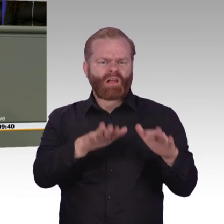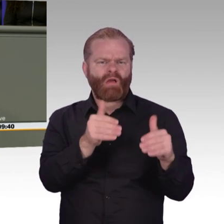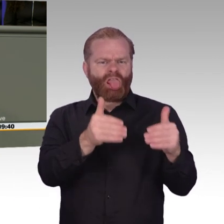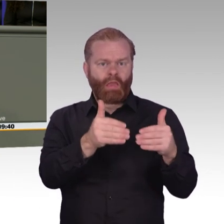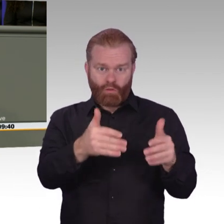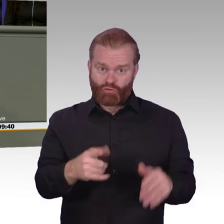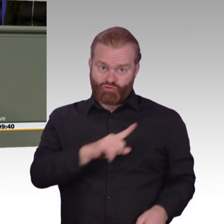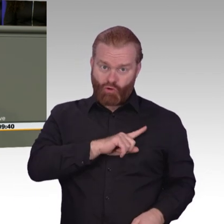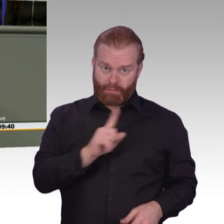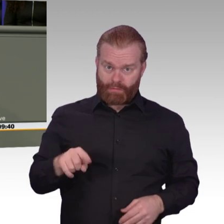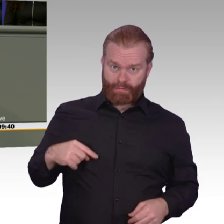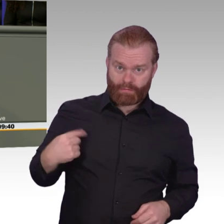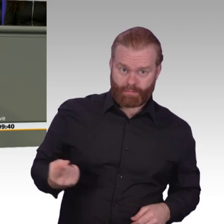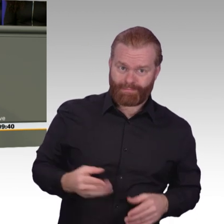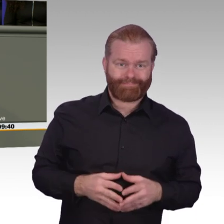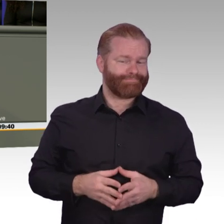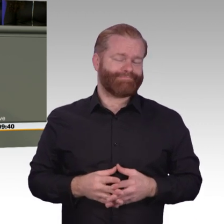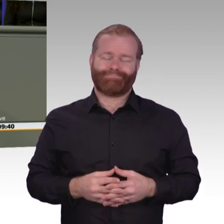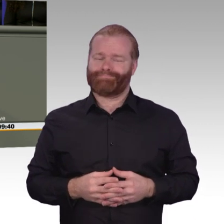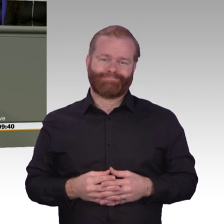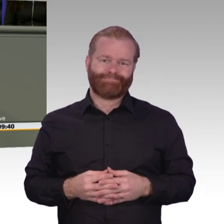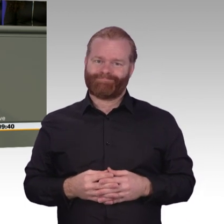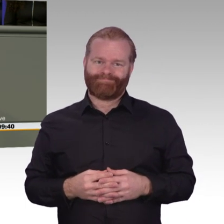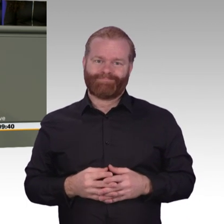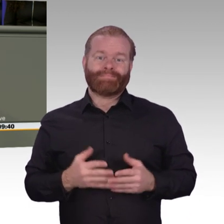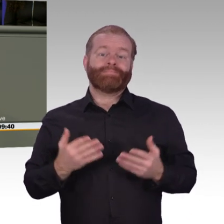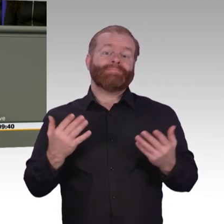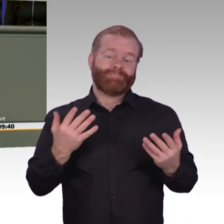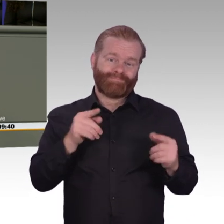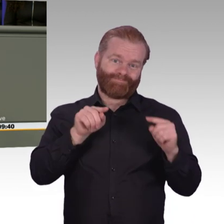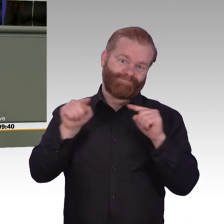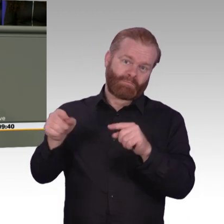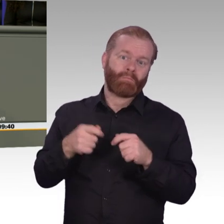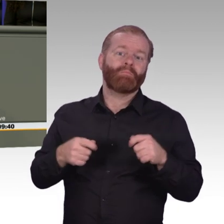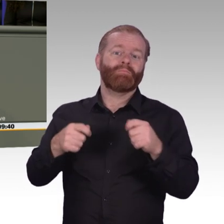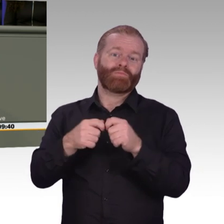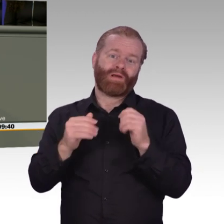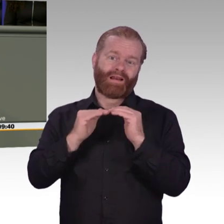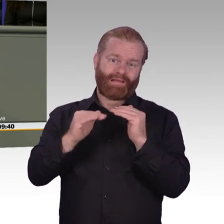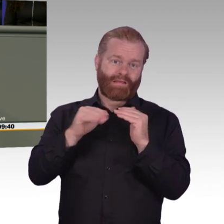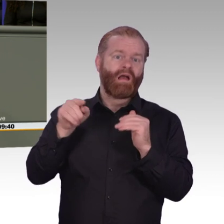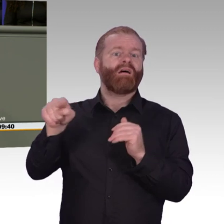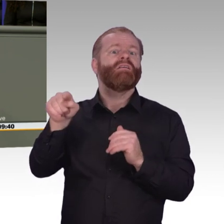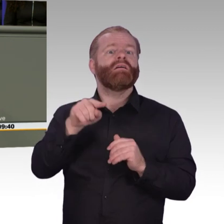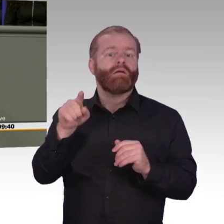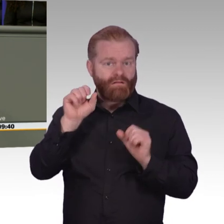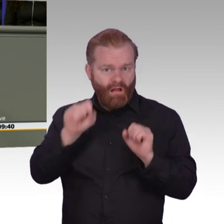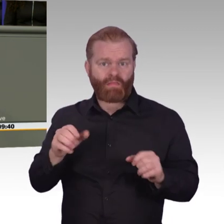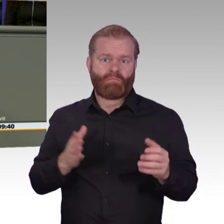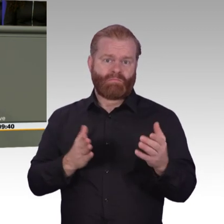Was erwarten wir in den nächsten Wochen und Monaten? Zum einen muss die Strategie fortgeschrieben werden. Was umgesetzt wird, muss abgehackt